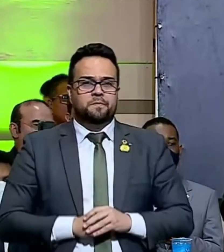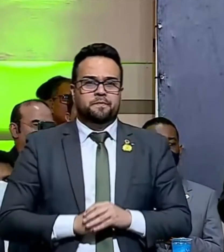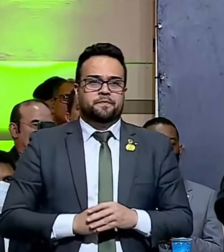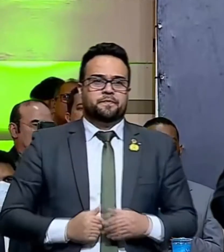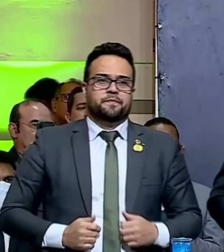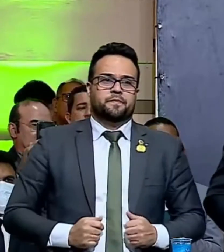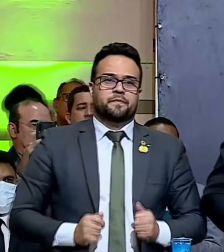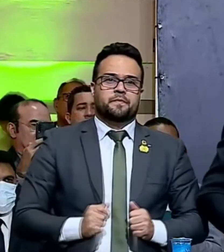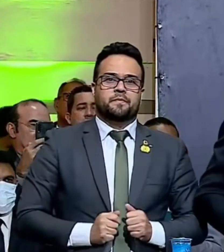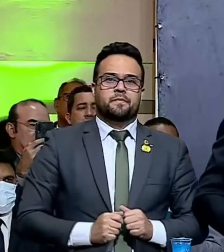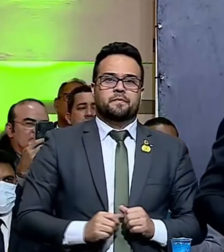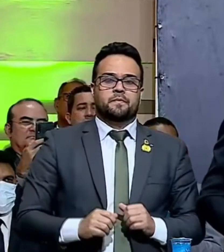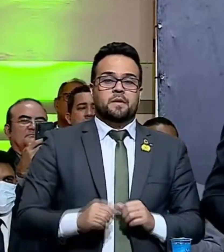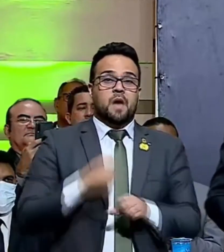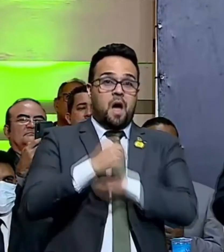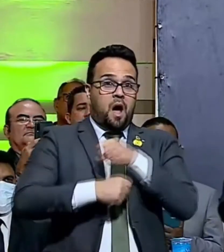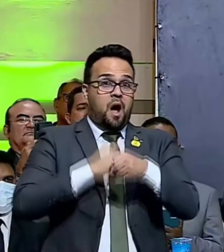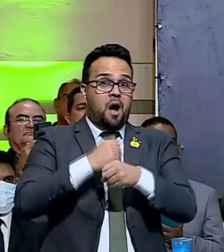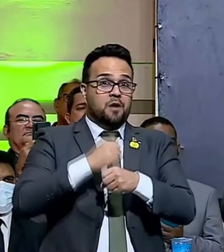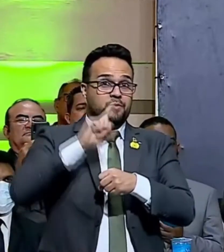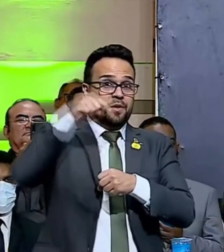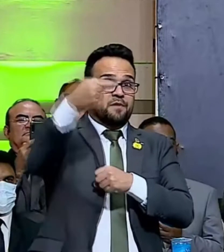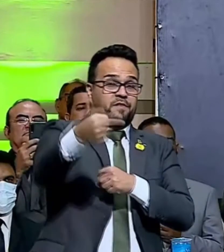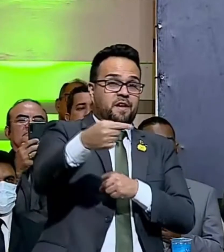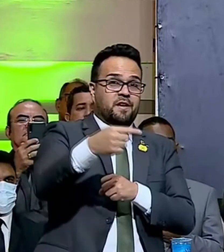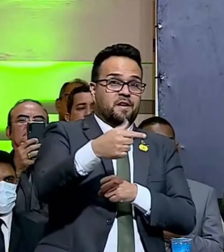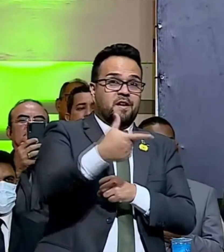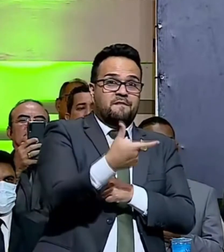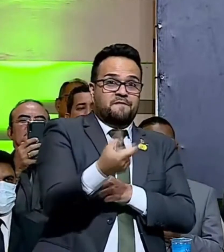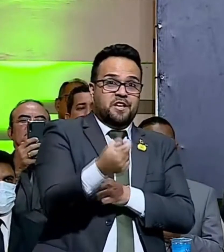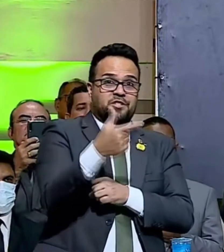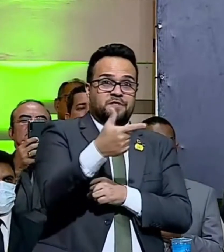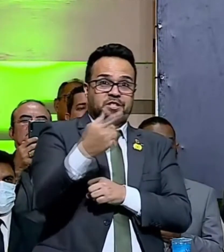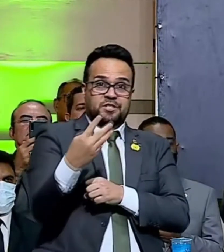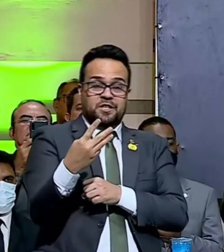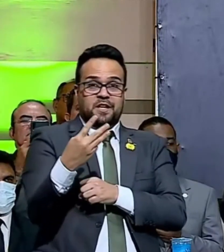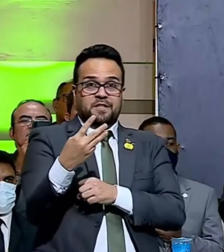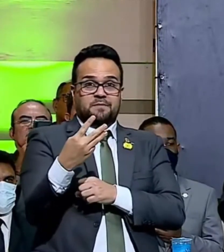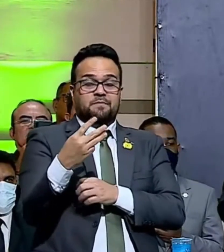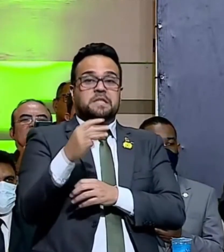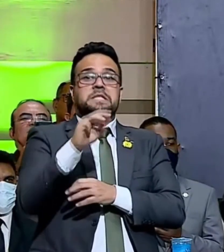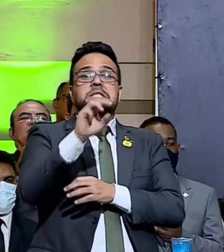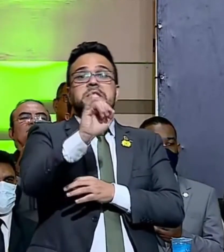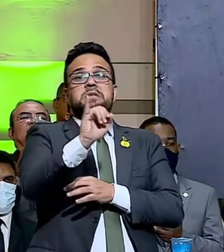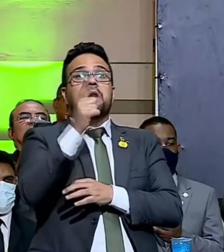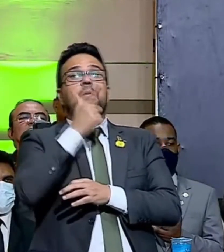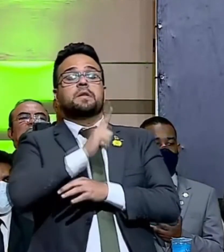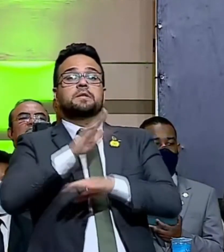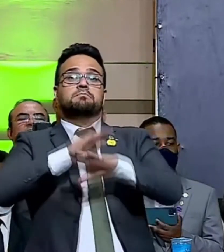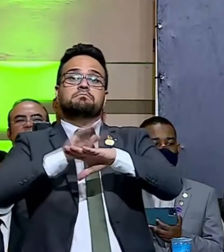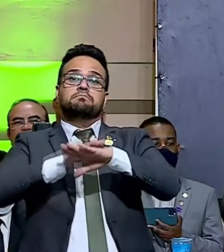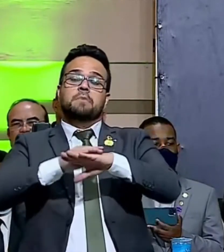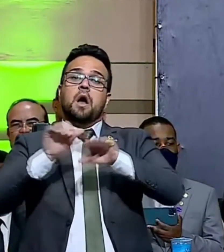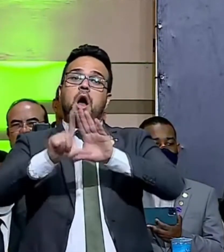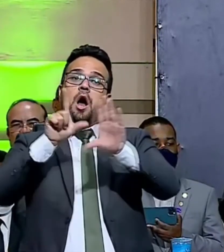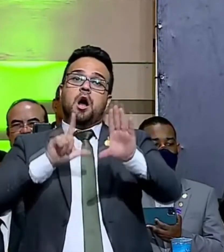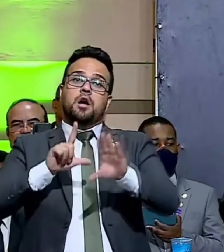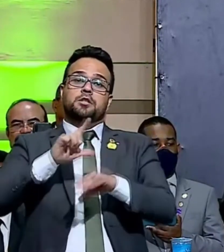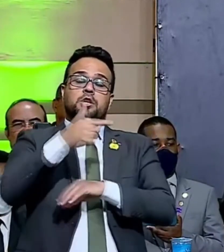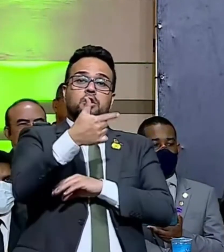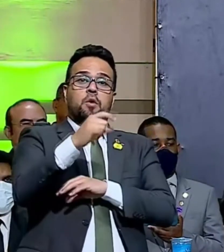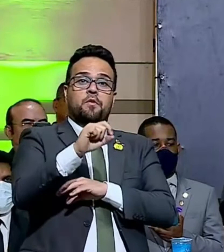Em 2023, quem porventura for eleito presidente em 2022,